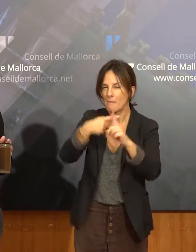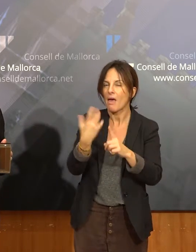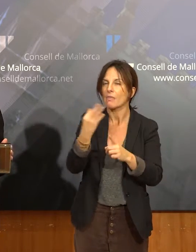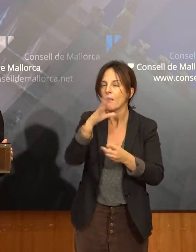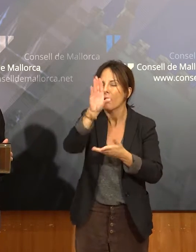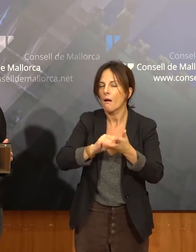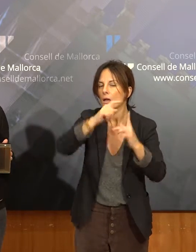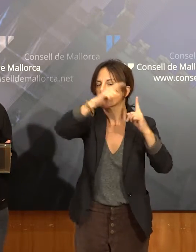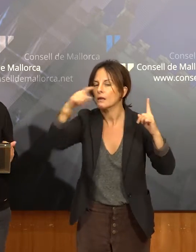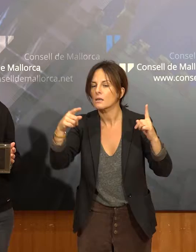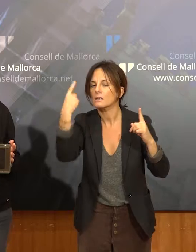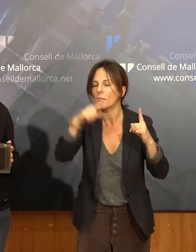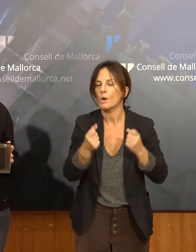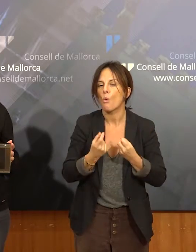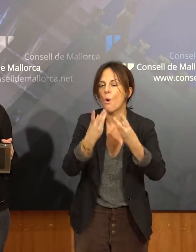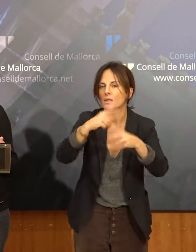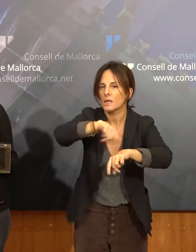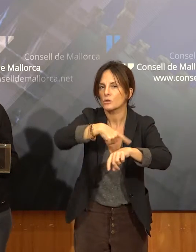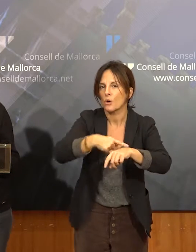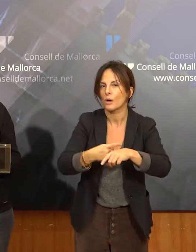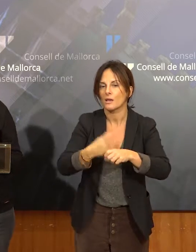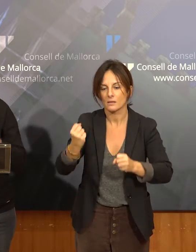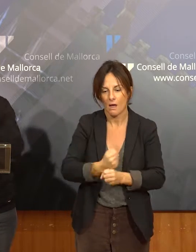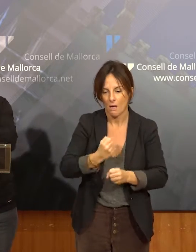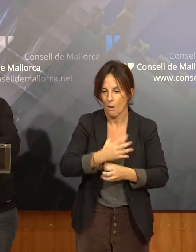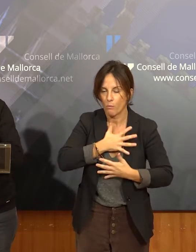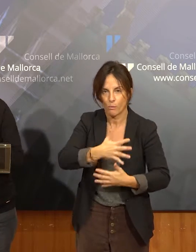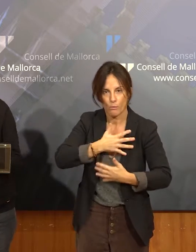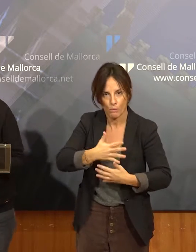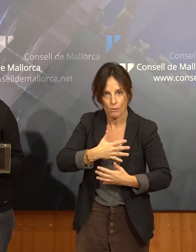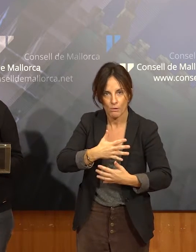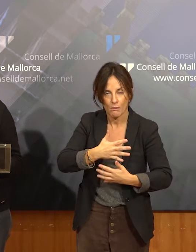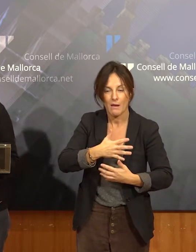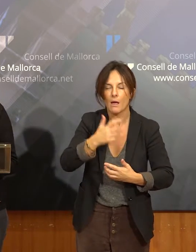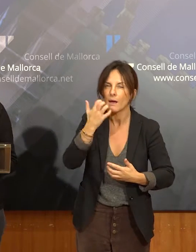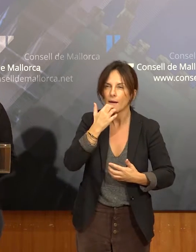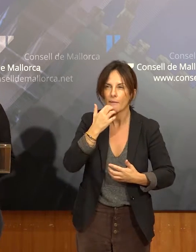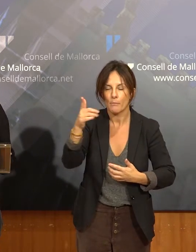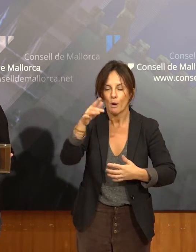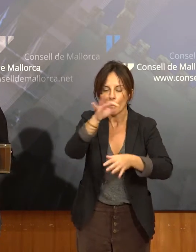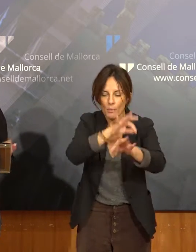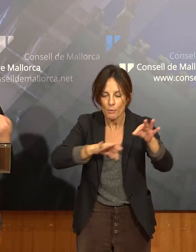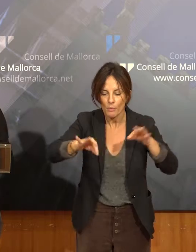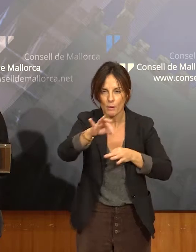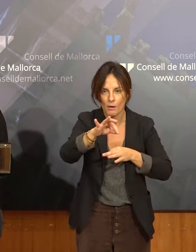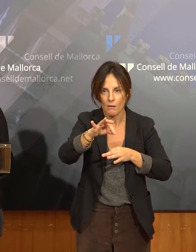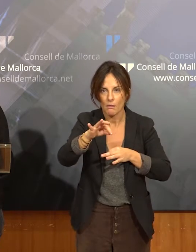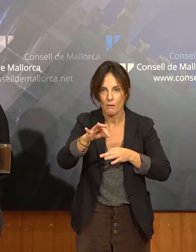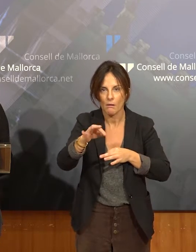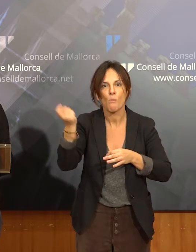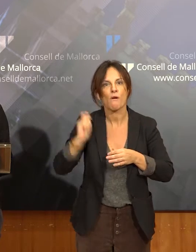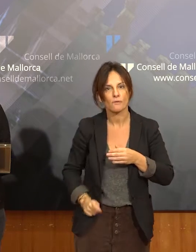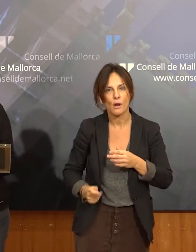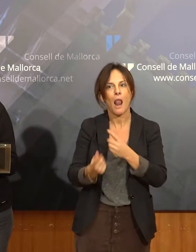dedicant actualment al treball no pagat de cuidado de aquestes persones i quant costarí el substituir ese treball no pagat per un treball